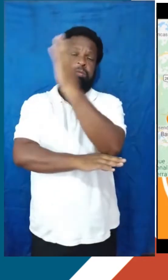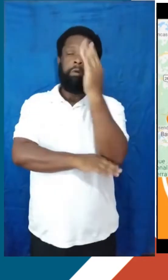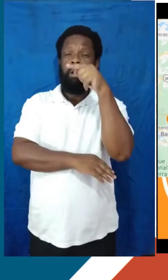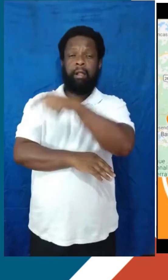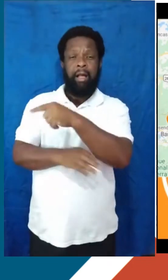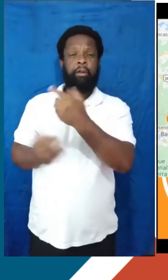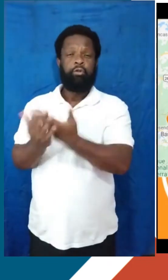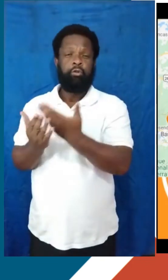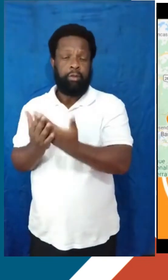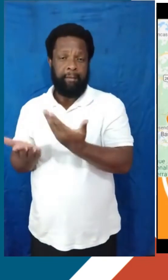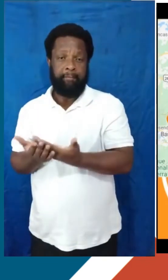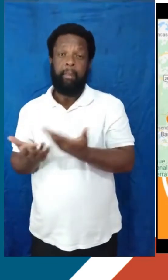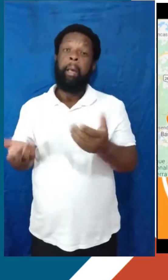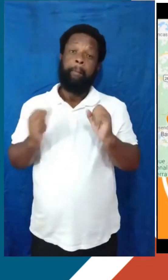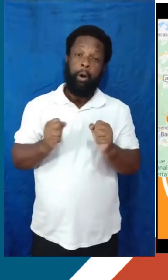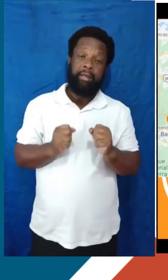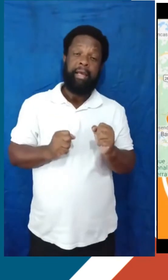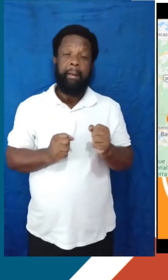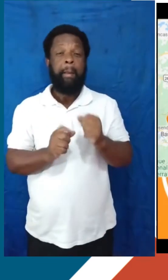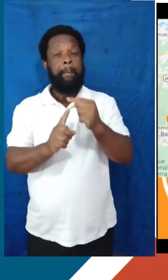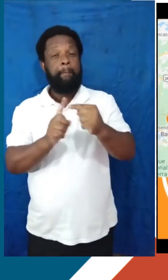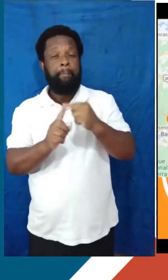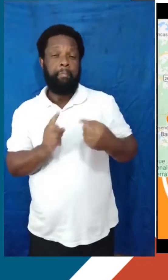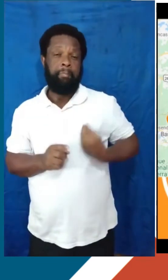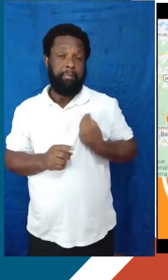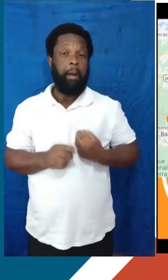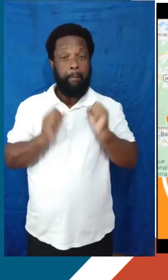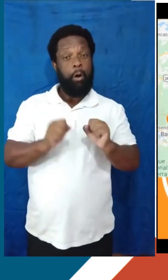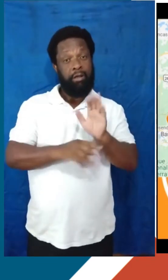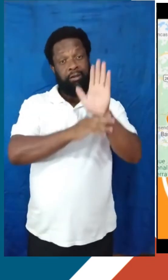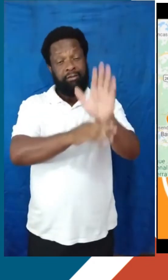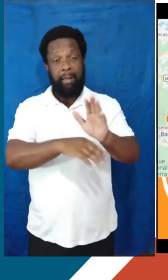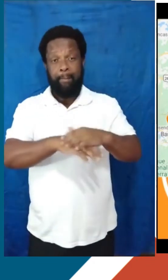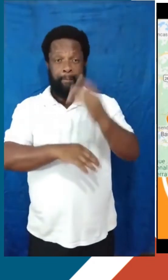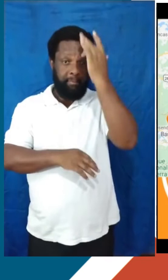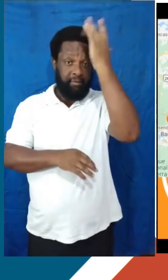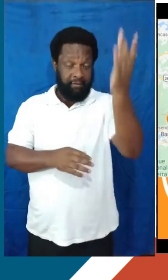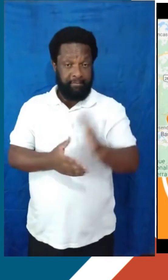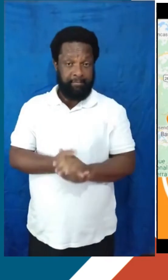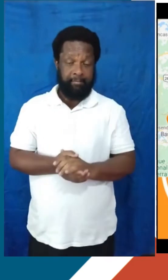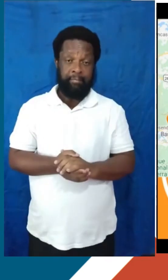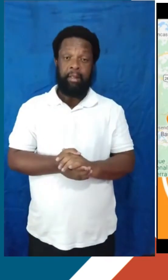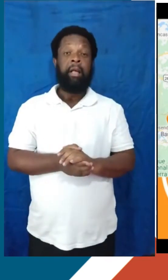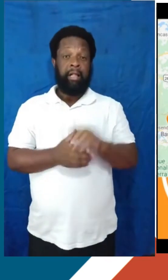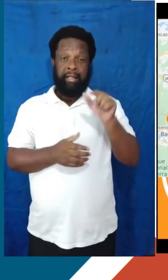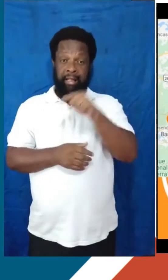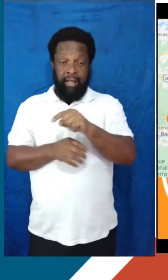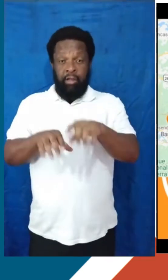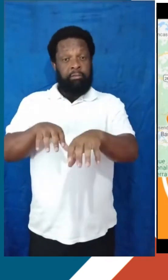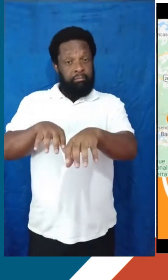à sua graduação e a graduação semipresencial pode ser um facilitador. Então, a graduação do CDERJ oferecida pela